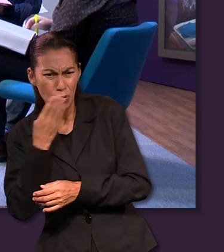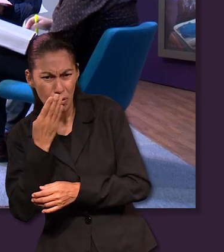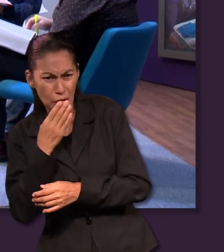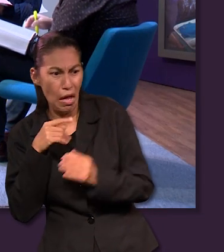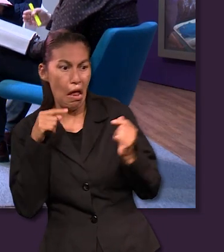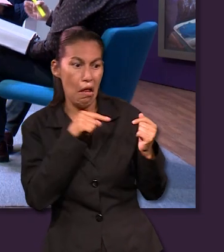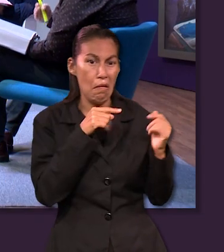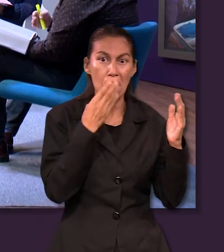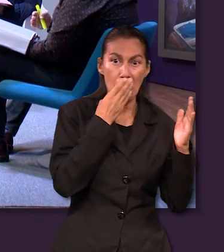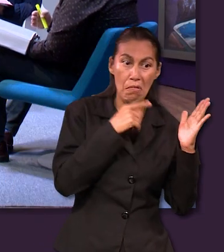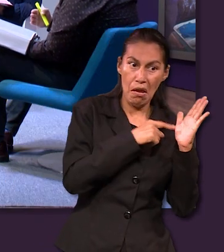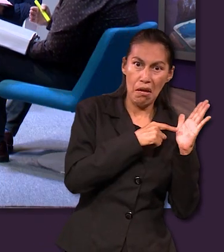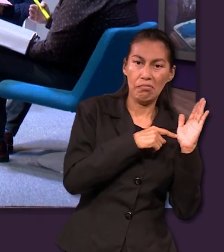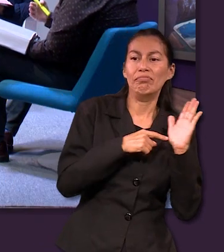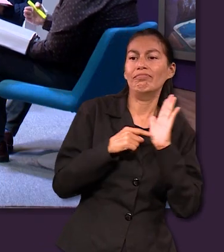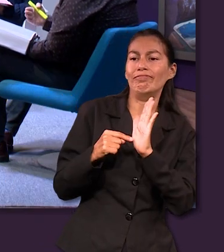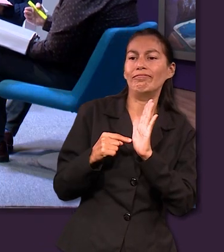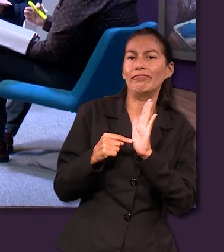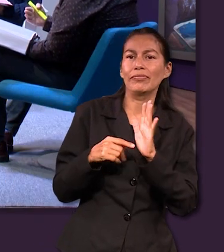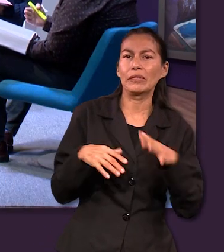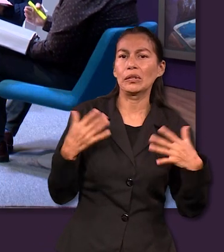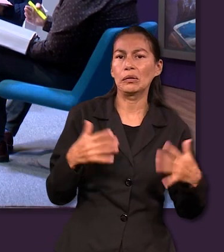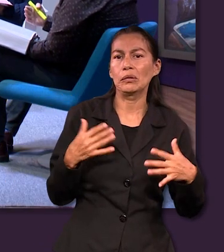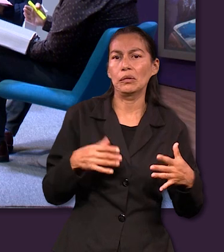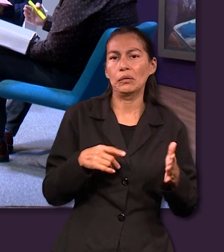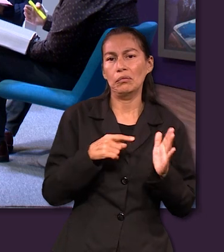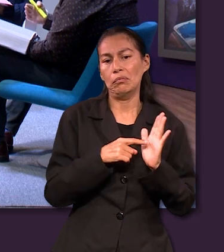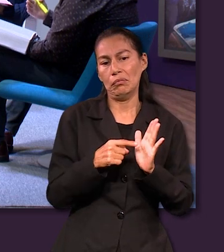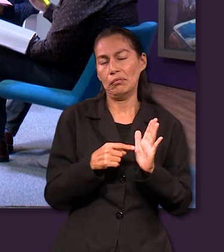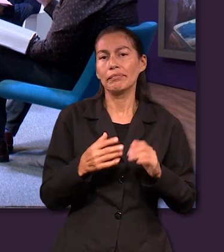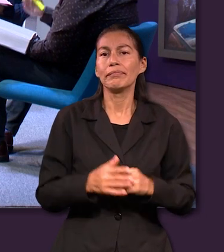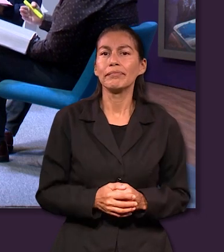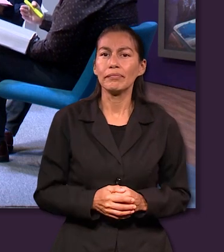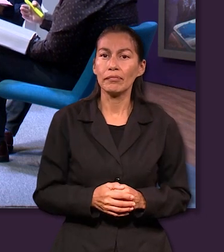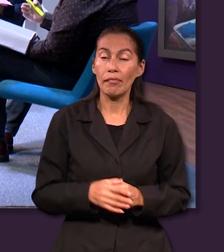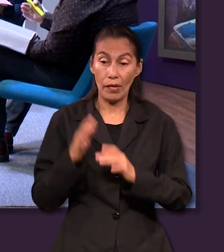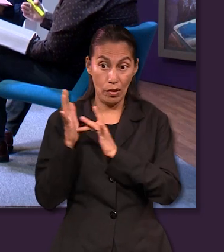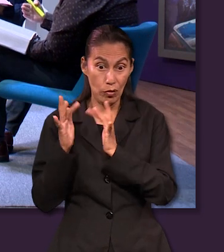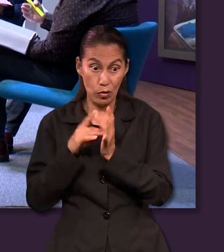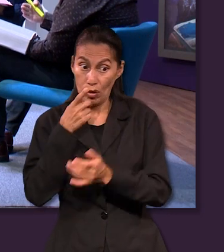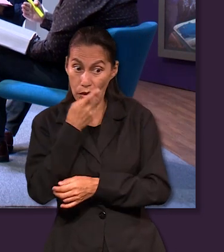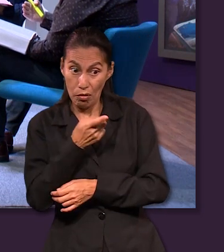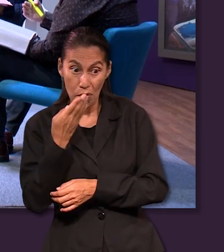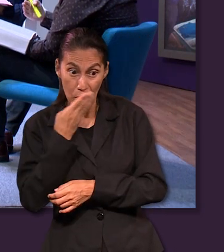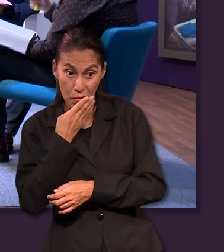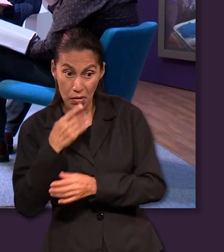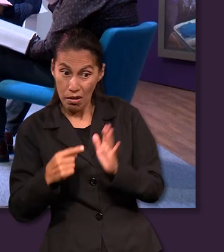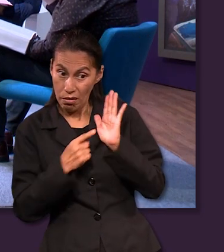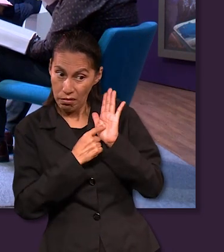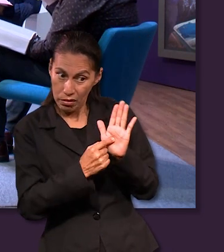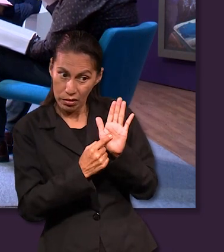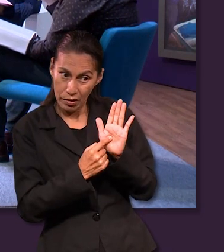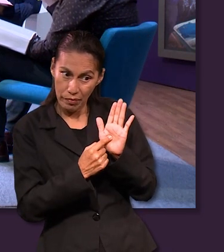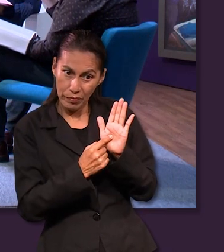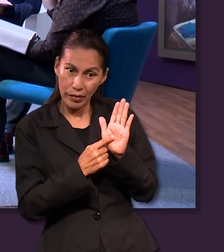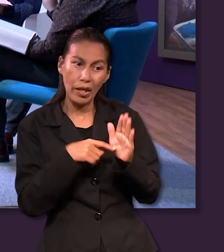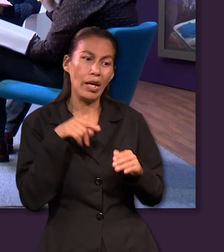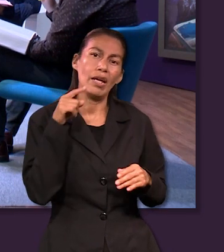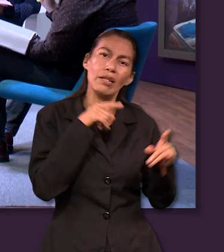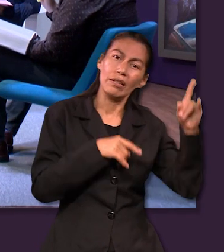respondido inicialmente el medio de defensa de Jesús fue con un escrito está ¿no? y ahora él le está diciendo pero también está escrito que